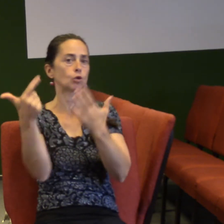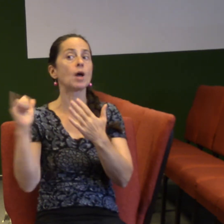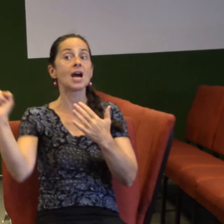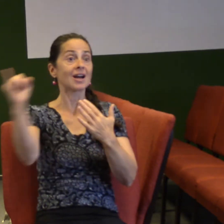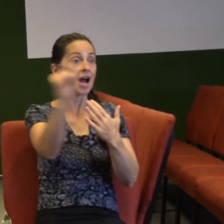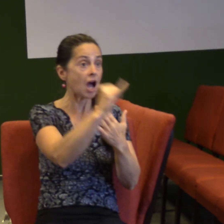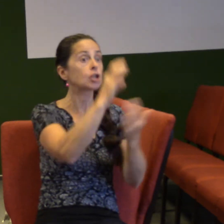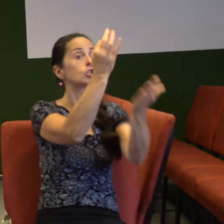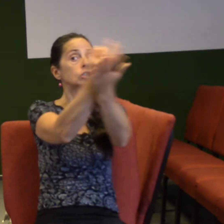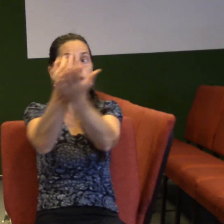ducha ke společnému prospěchu.